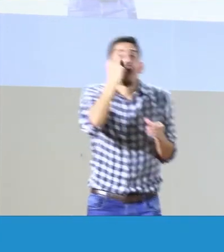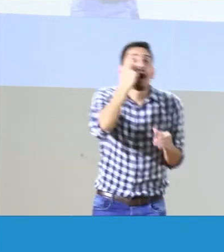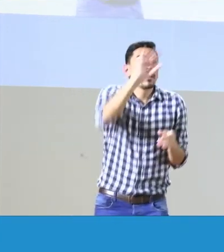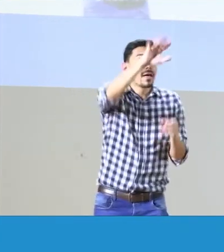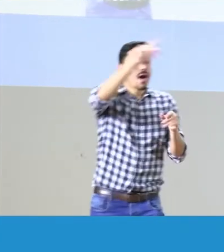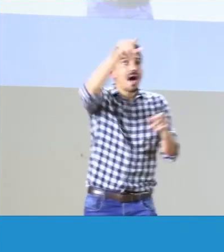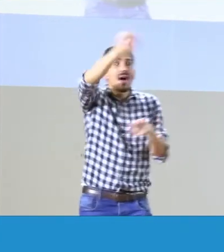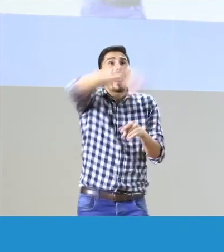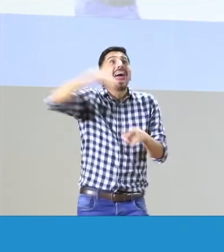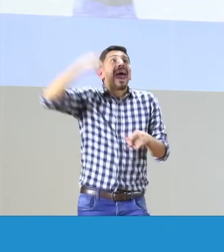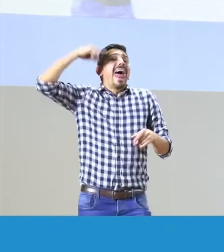es donde se da la inclusión.